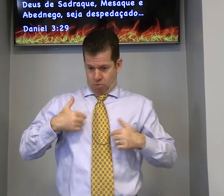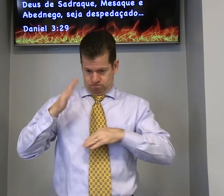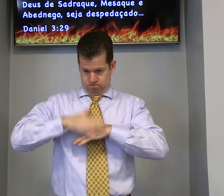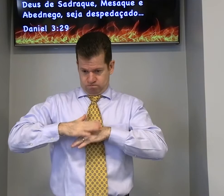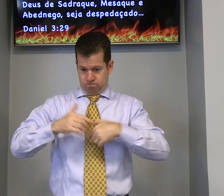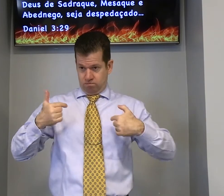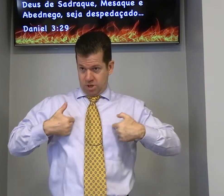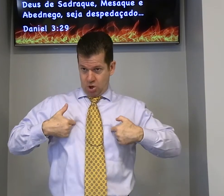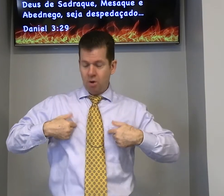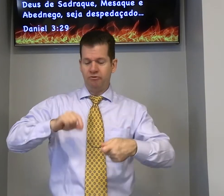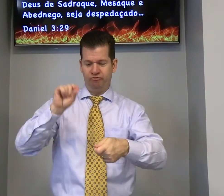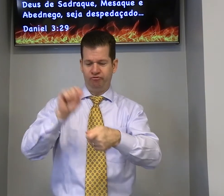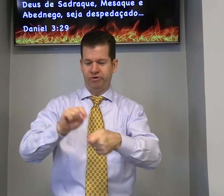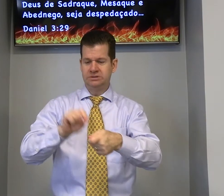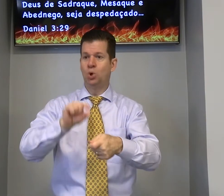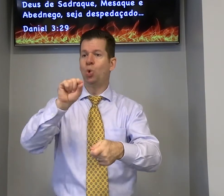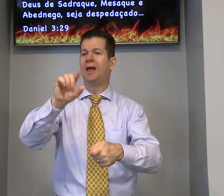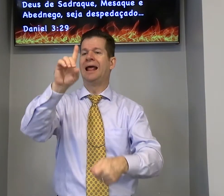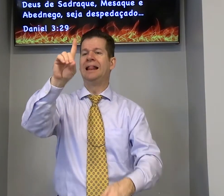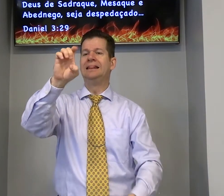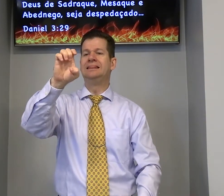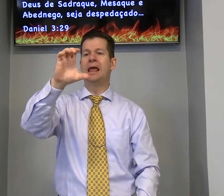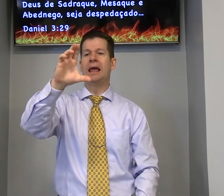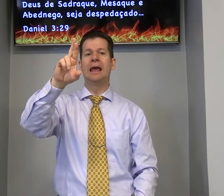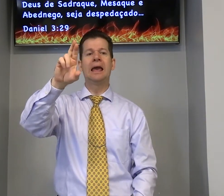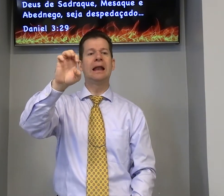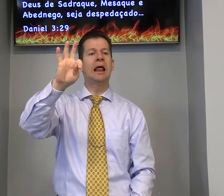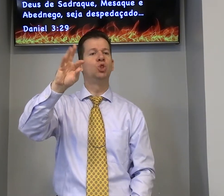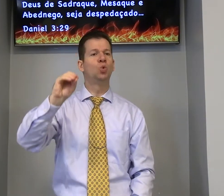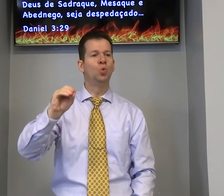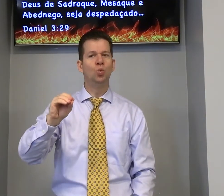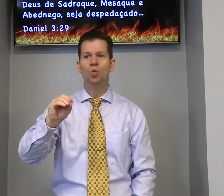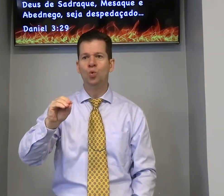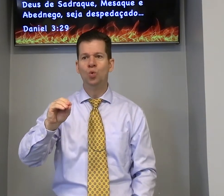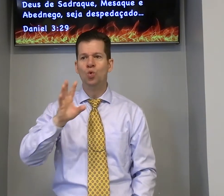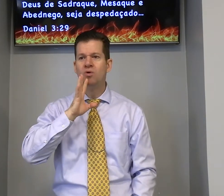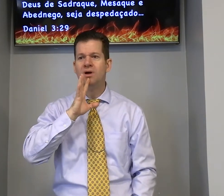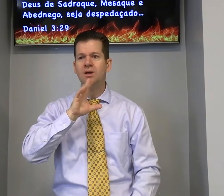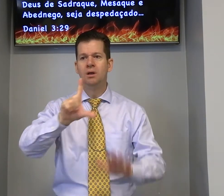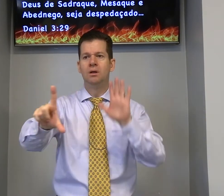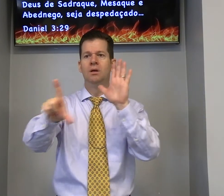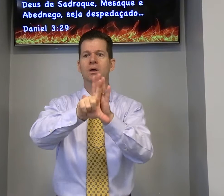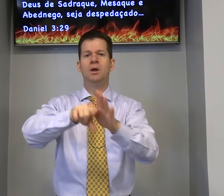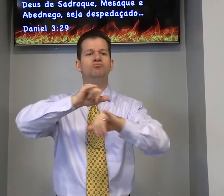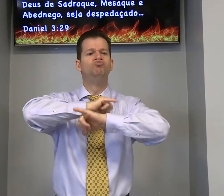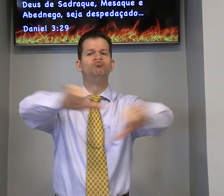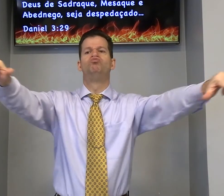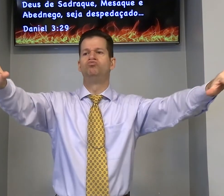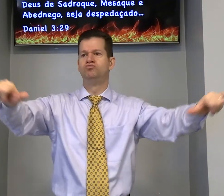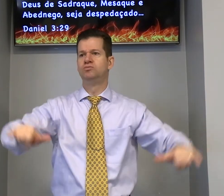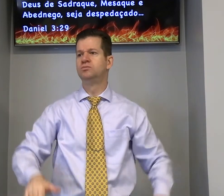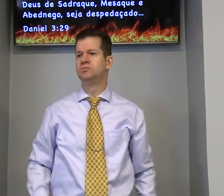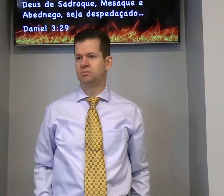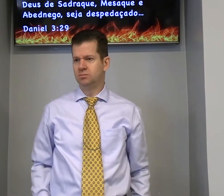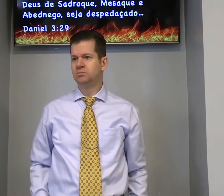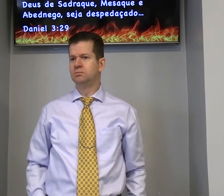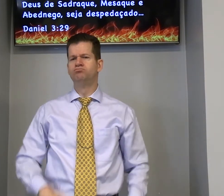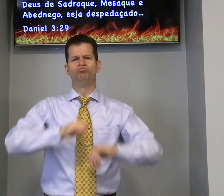mim pois é feito um decreto um lei pelo